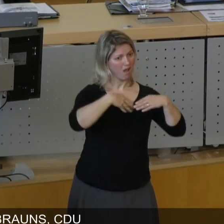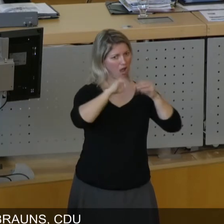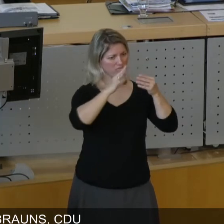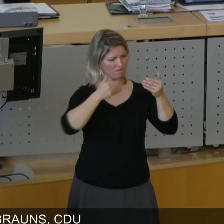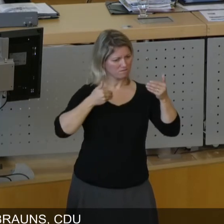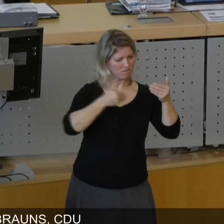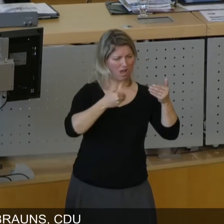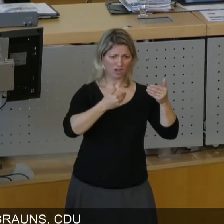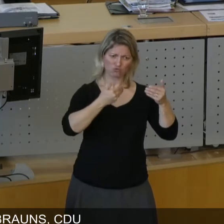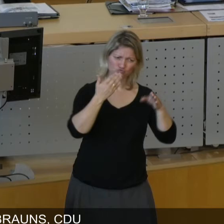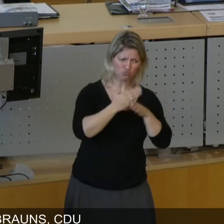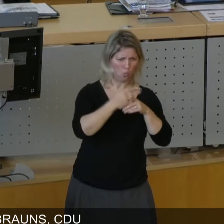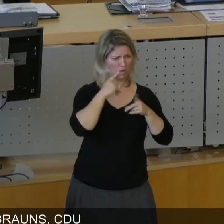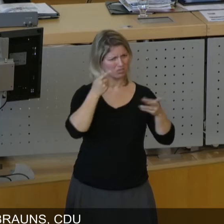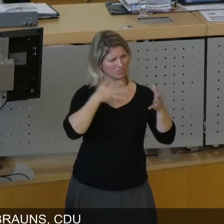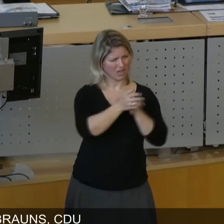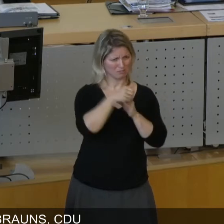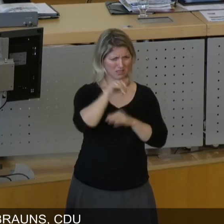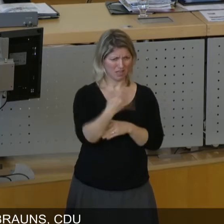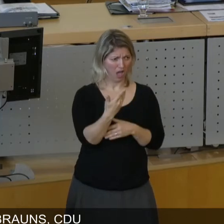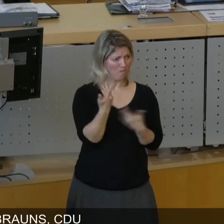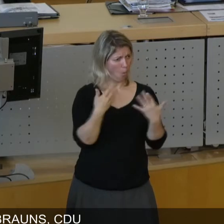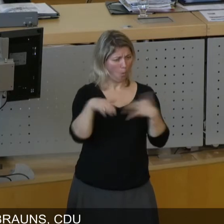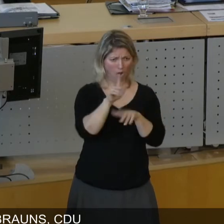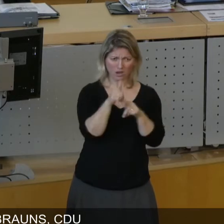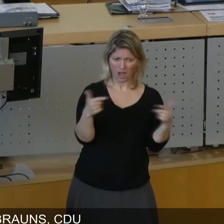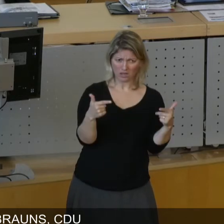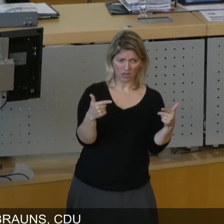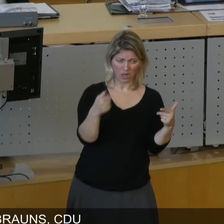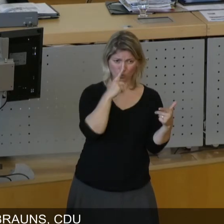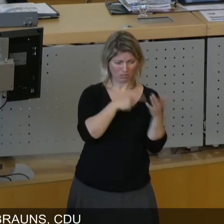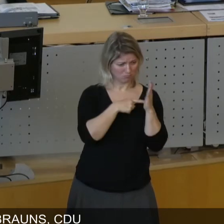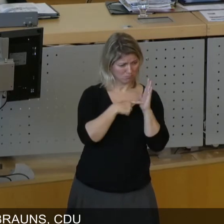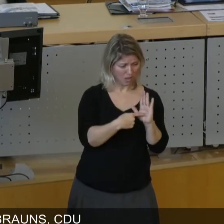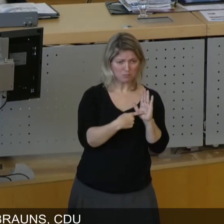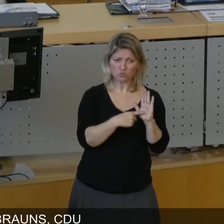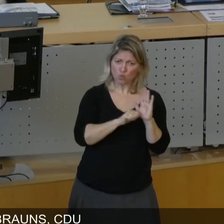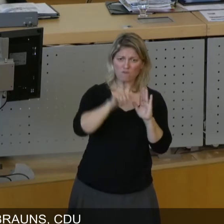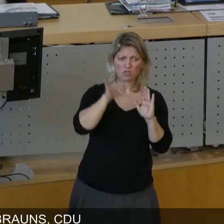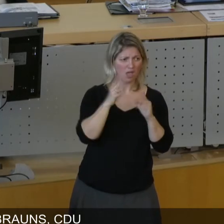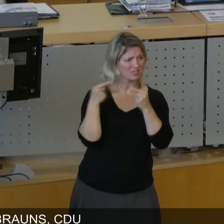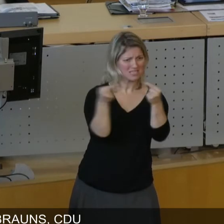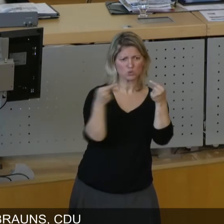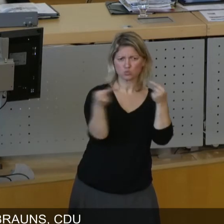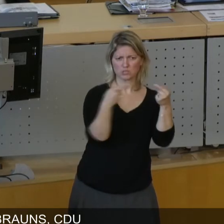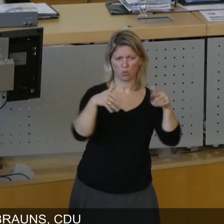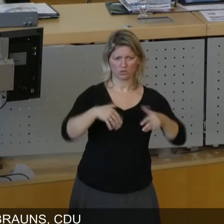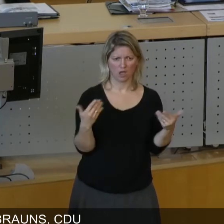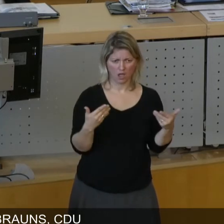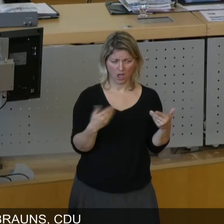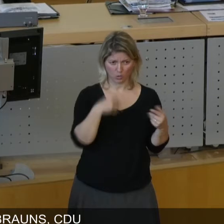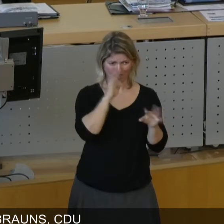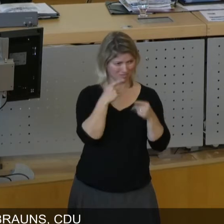transparent ist, dass es nicht sofort zu Diskussionen Anlass gibt. Und wer sich dort nicht